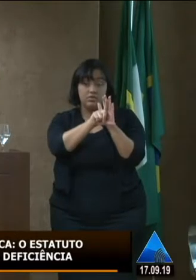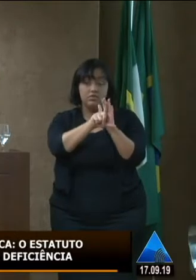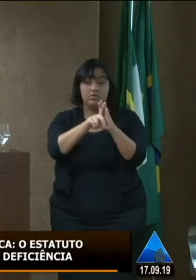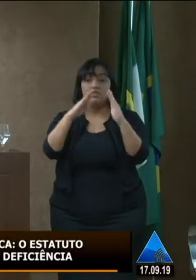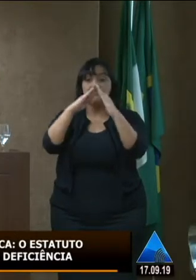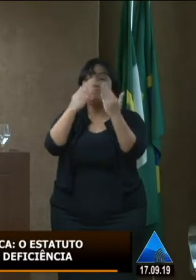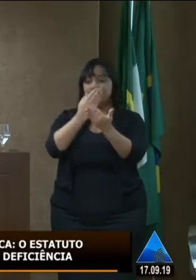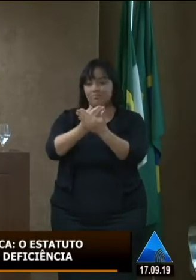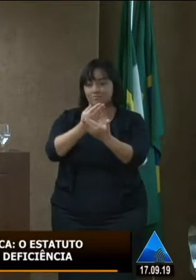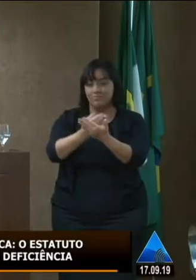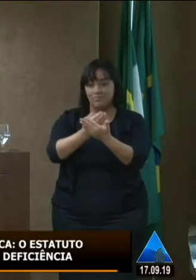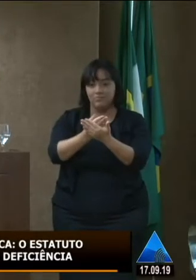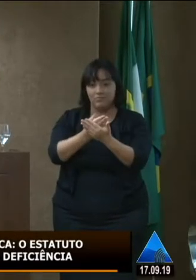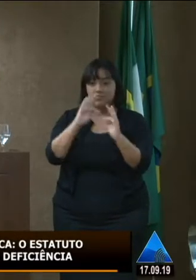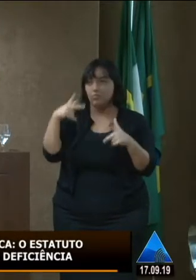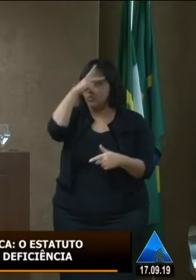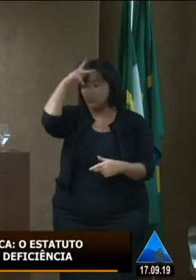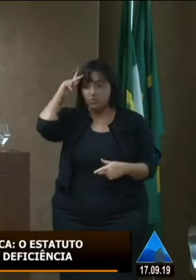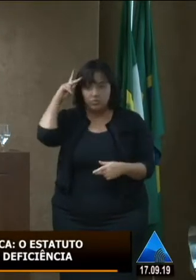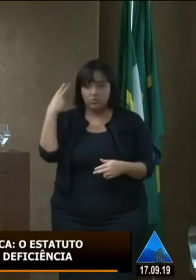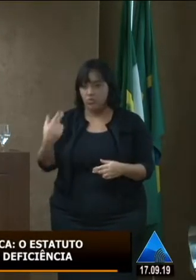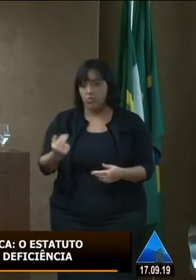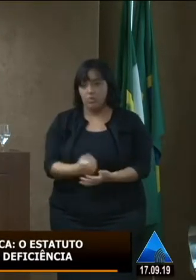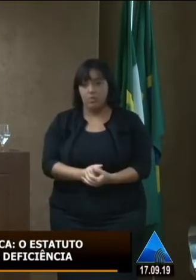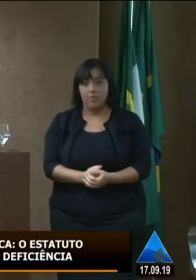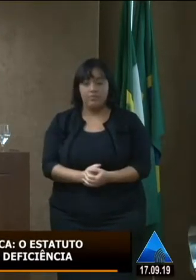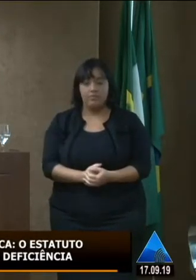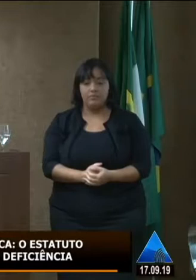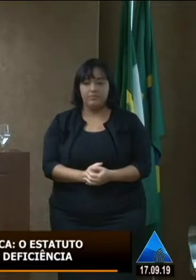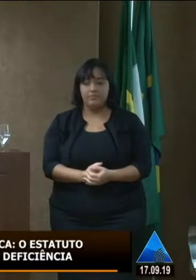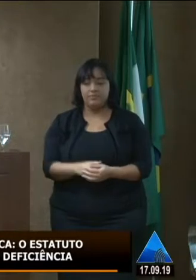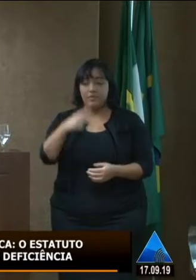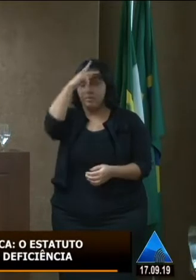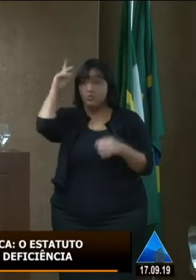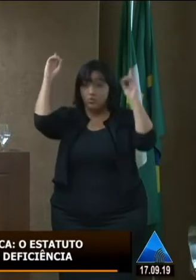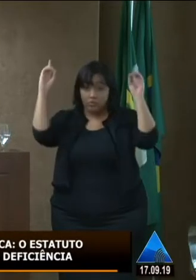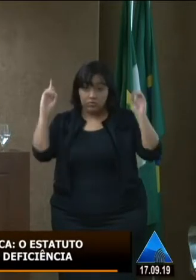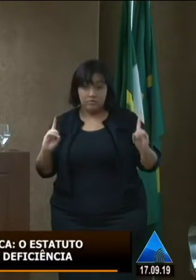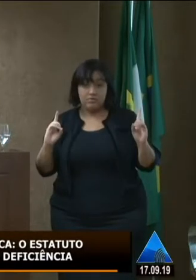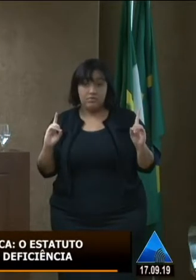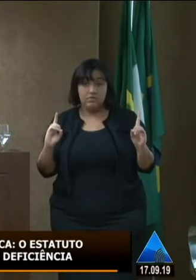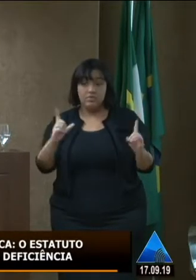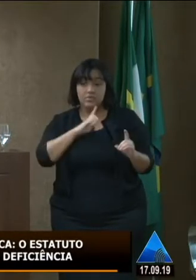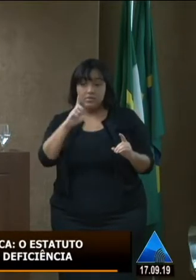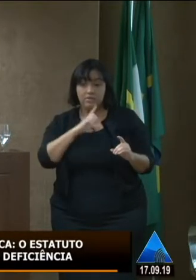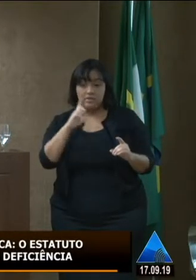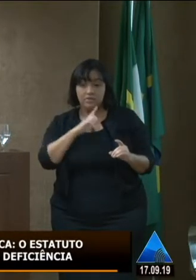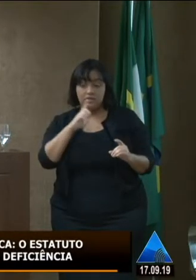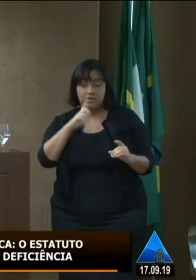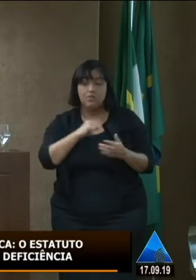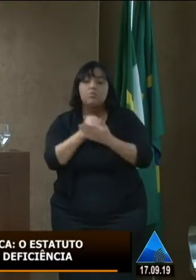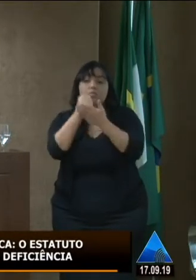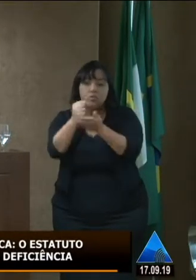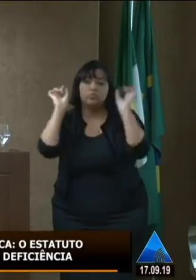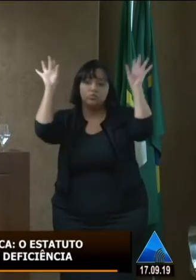já tem acessibilidade possa também receber uma atenção especial daquele professor que foi capacitado e